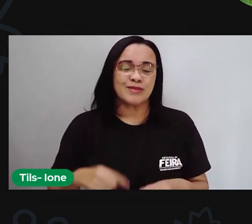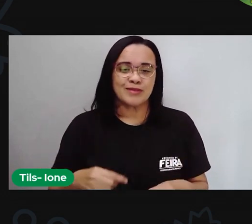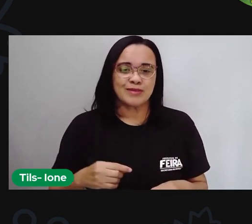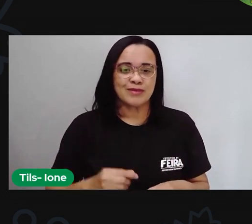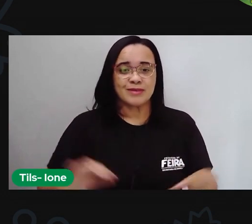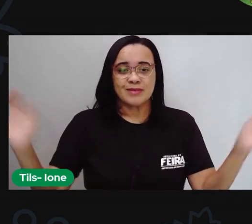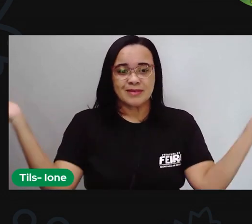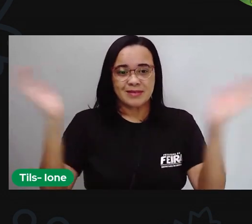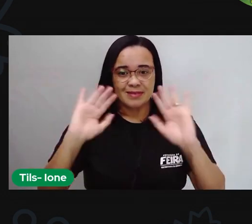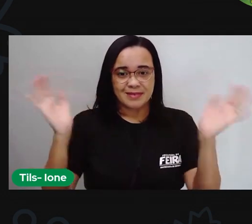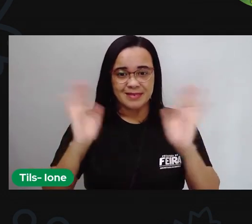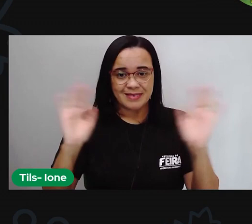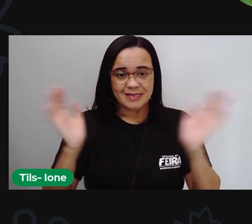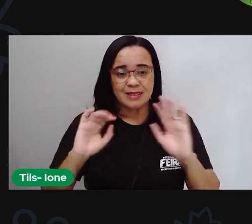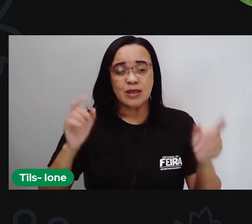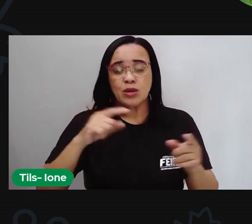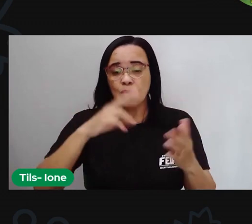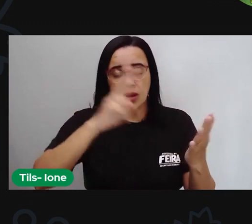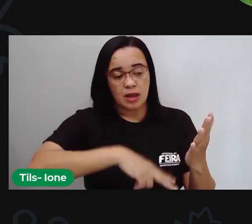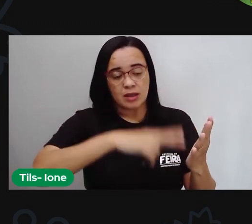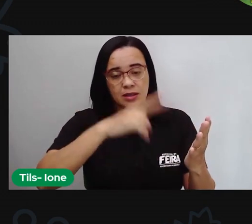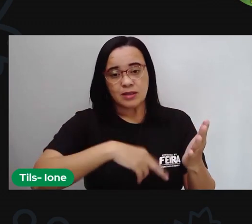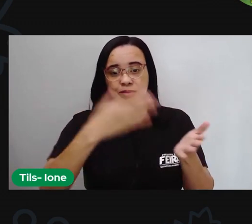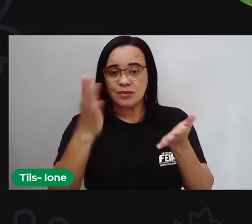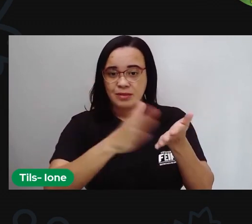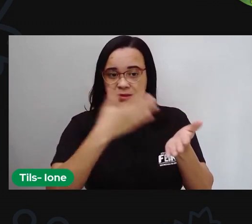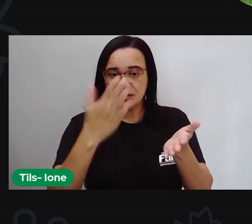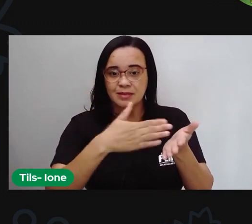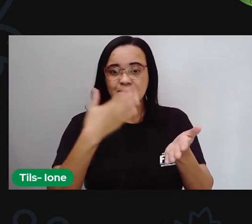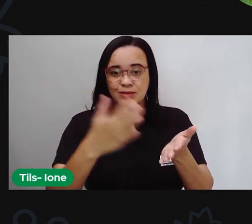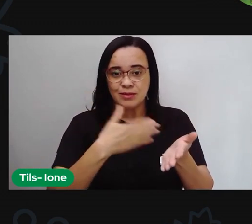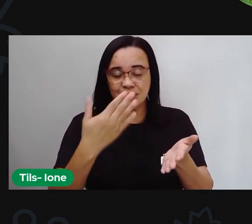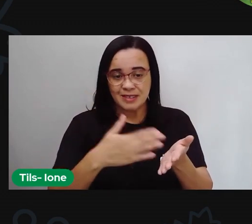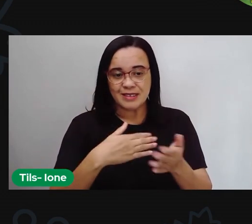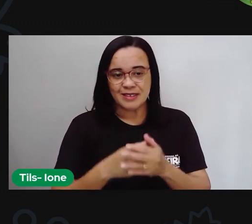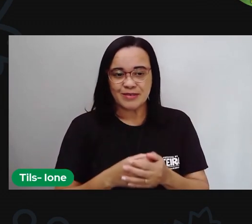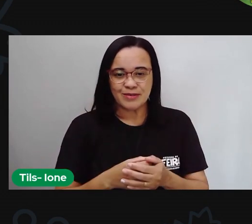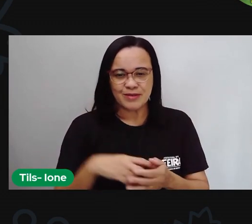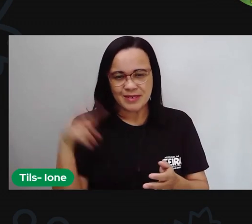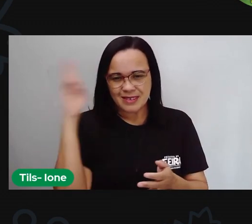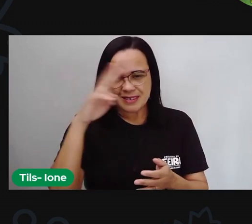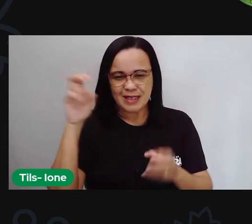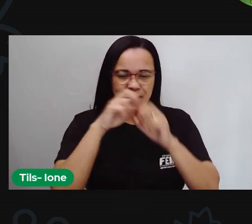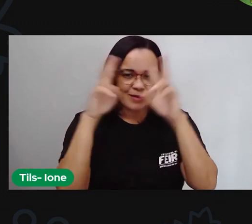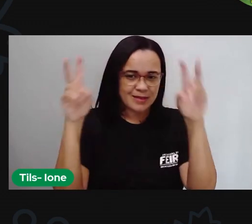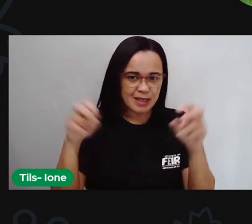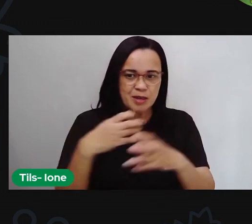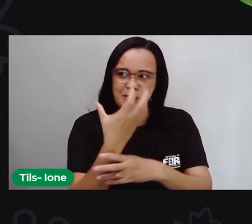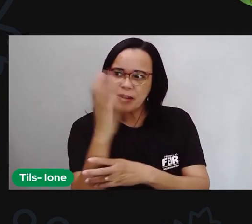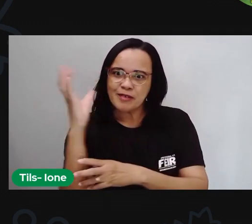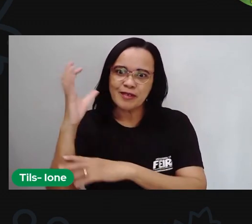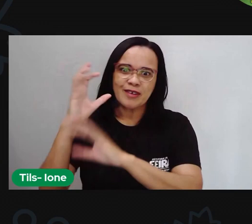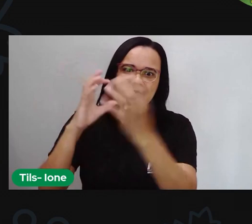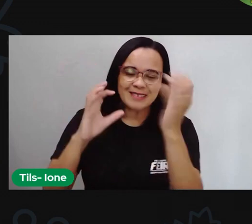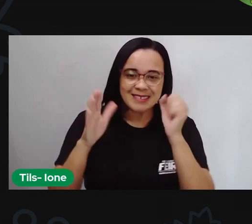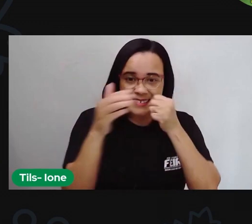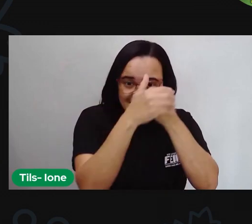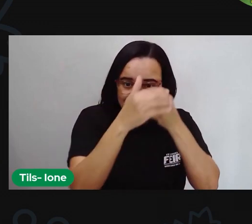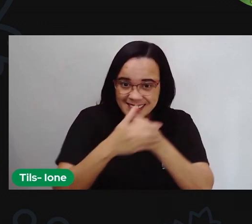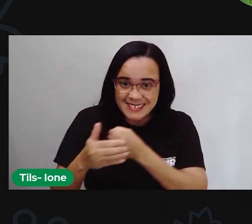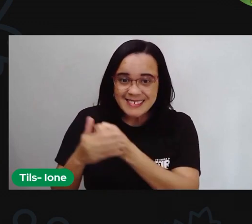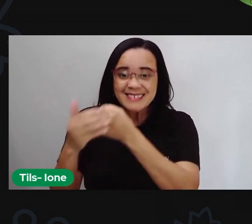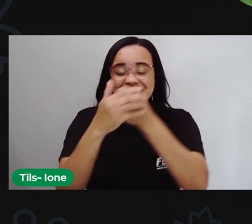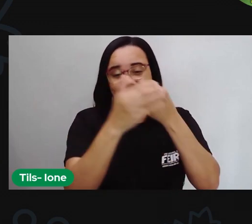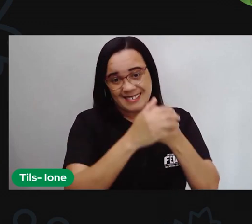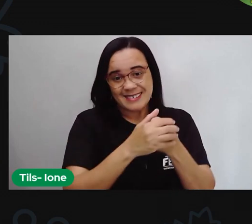com a leitura do livro né A Floresta Misteriosa a PRO gostaria que vocês tivessem